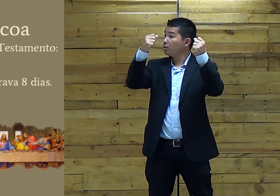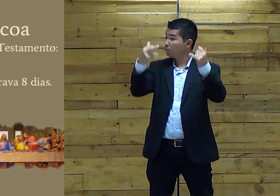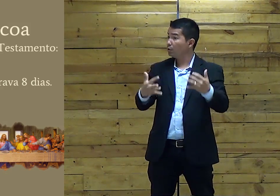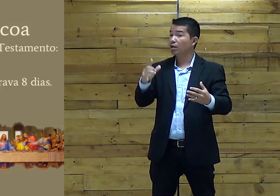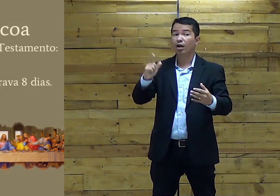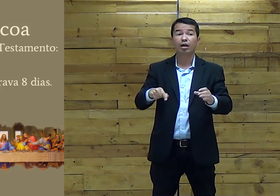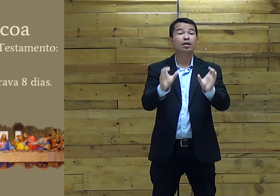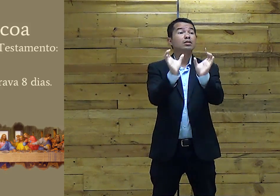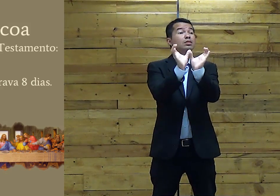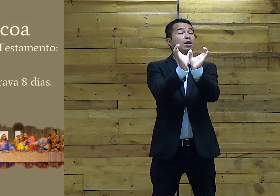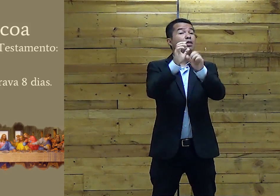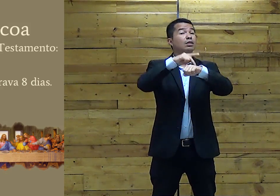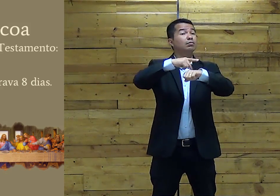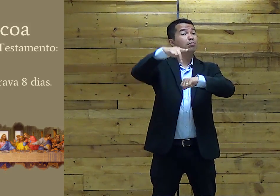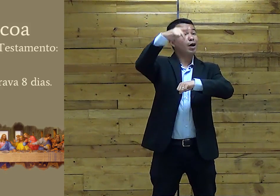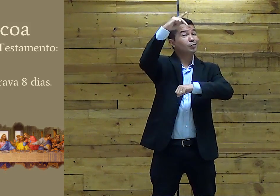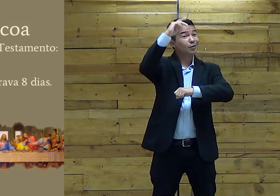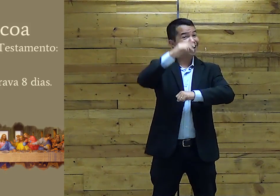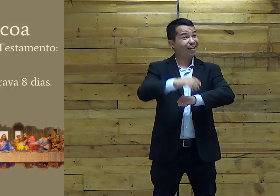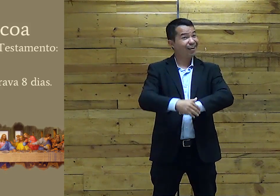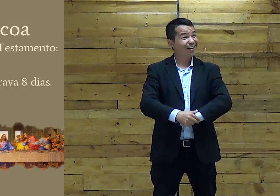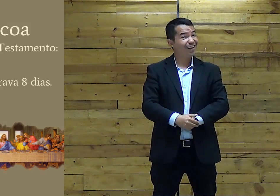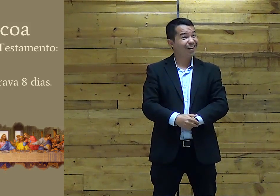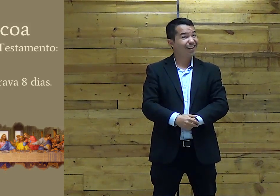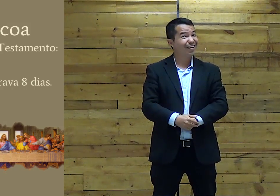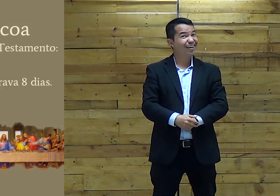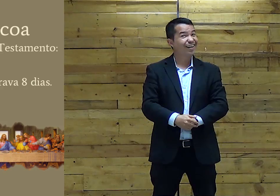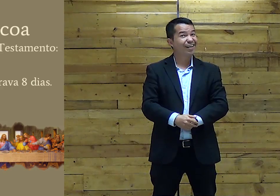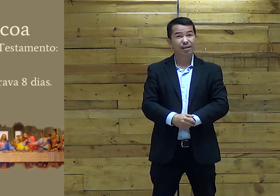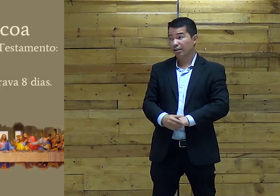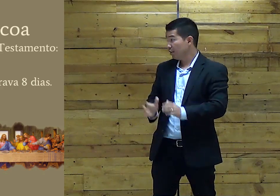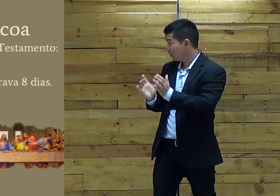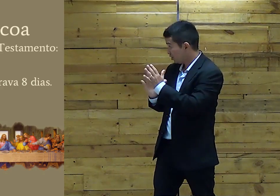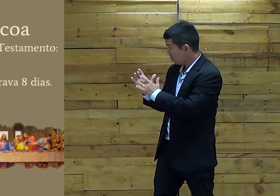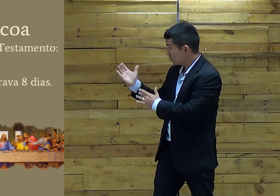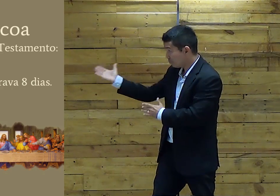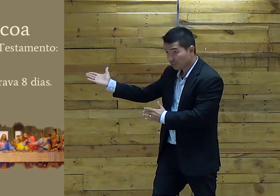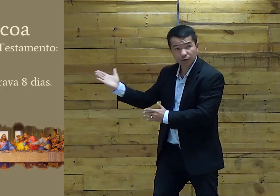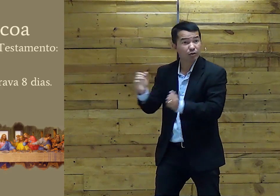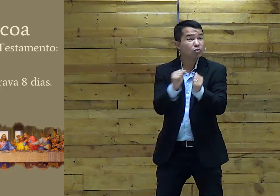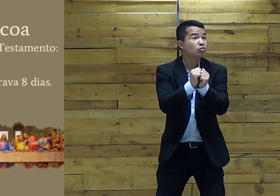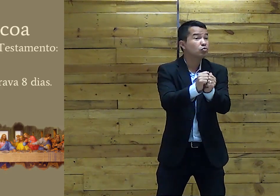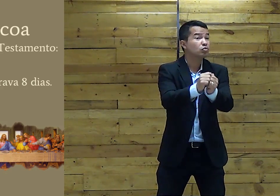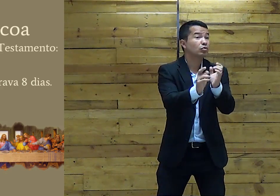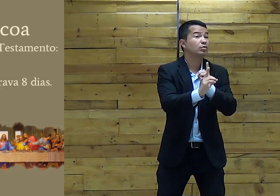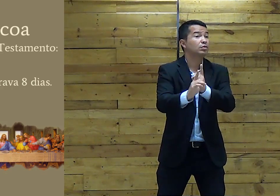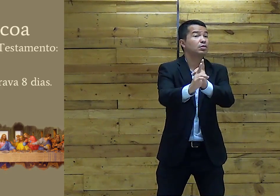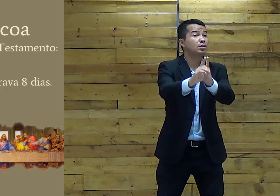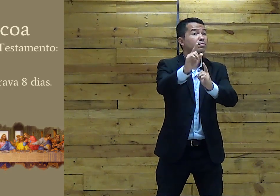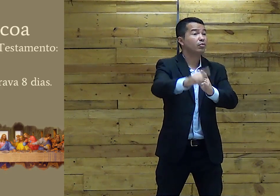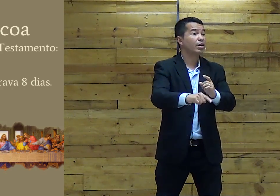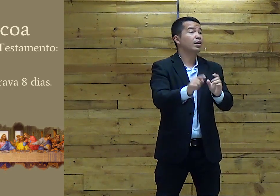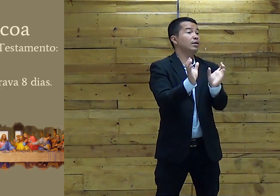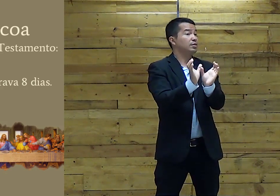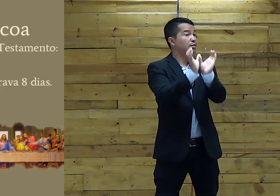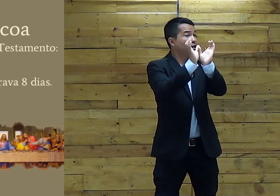seguinte Que a ceia É a Páscoa A ceia Que Jesus Celebrou Junto com seus